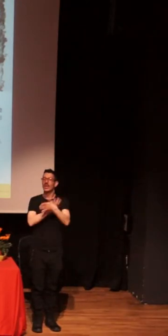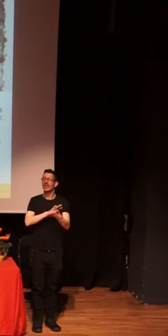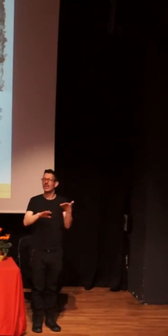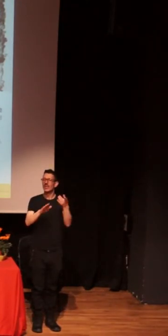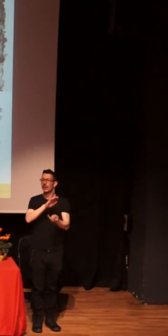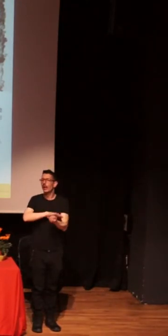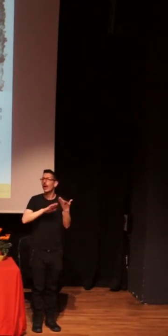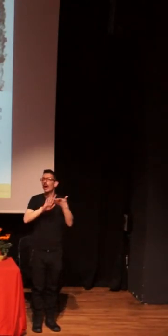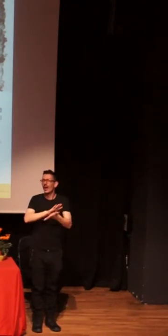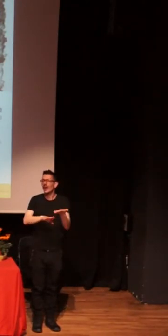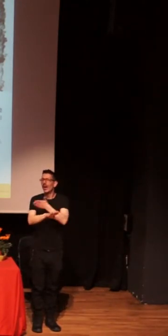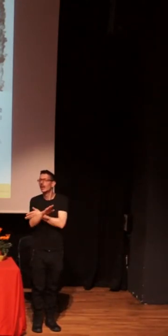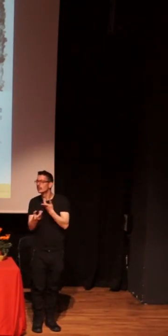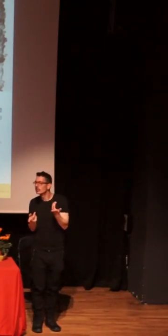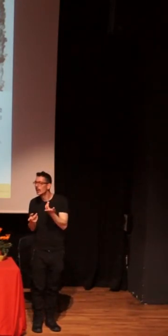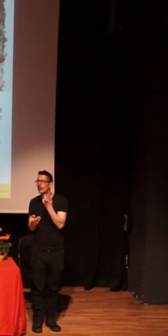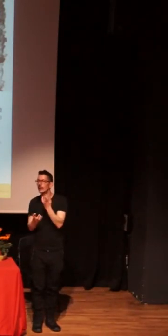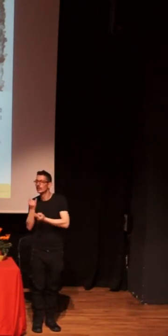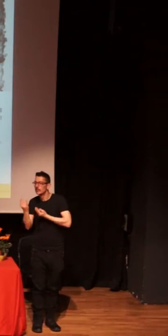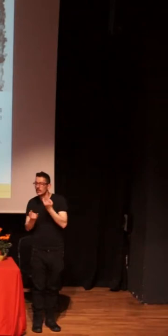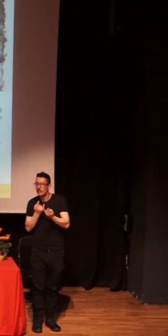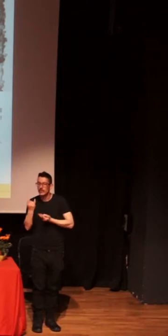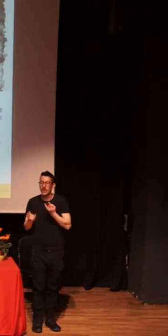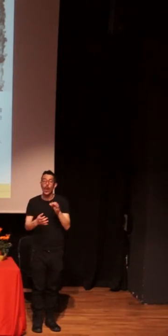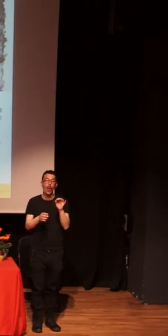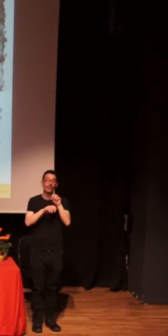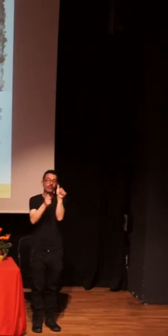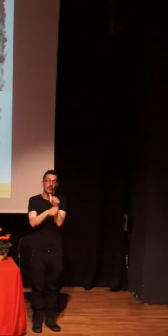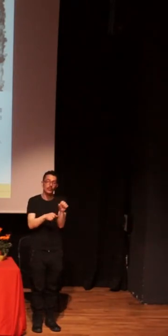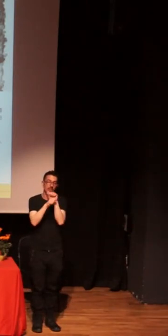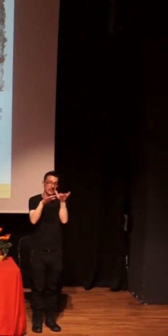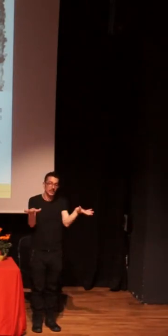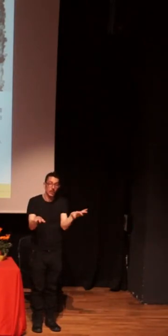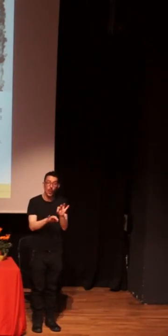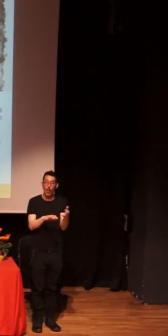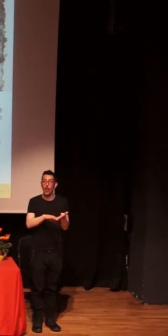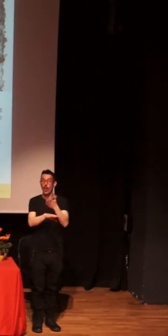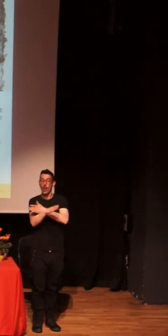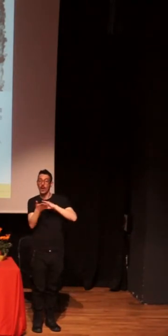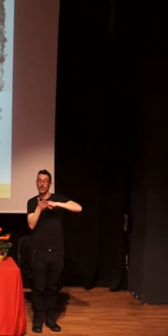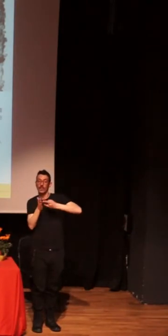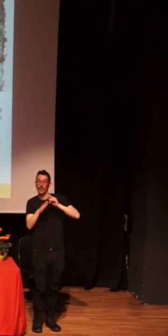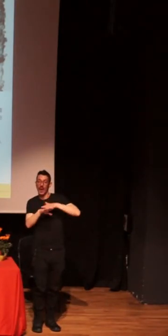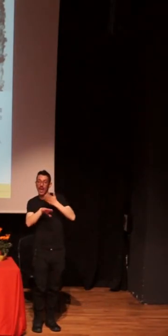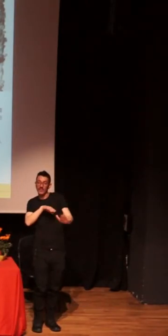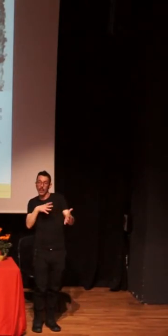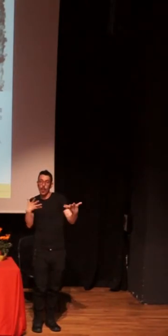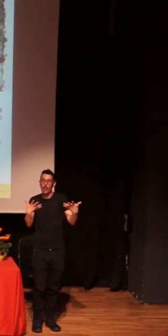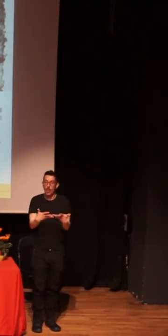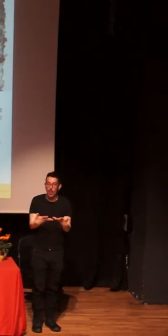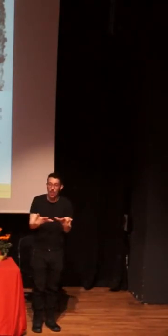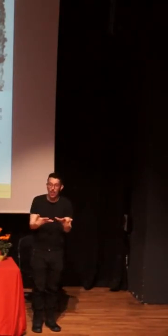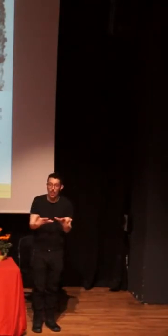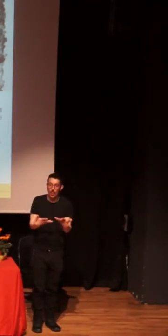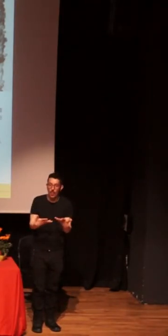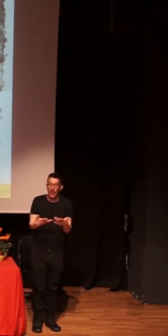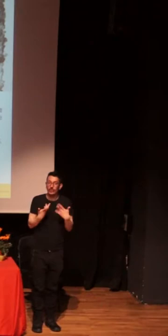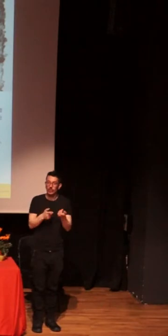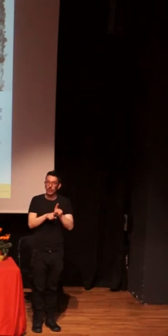cuando pensamos en cuáles son las formas de transmisión y de prevención, cuando buscamos esto que comentaba María Luisa, que explicaba